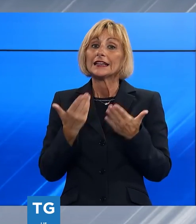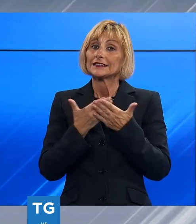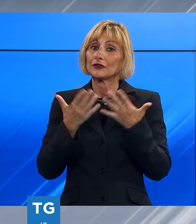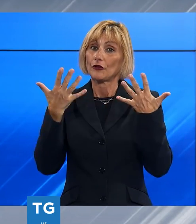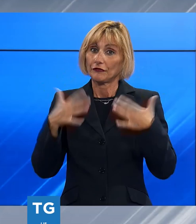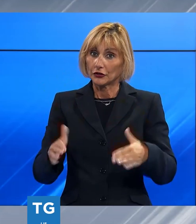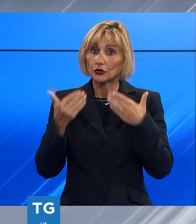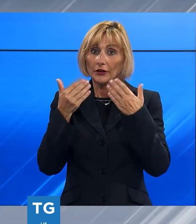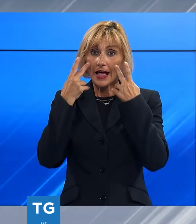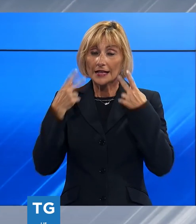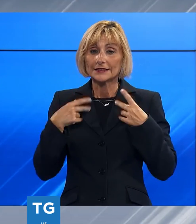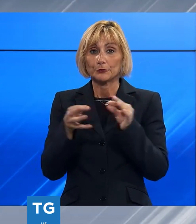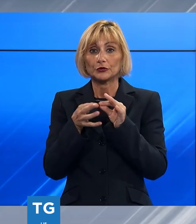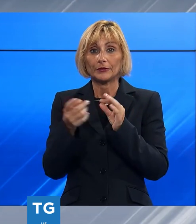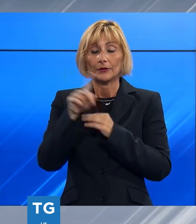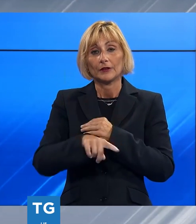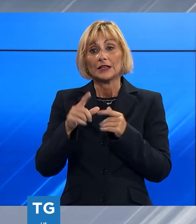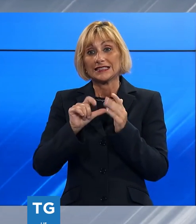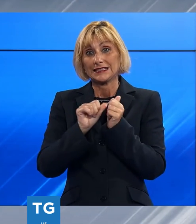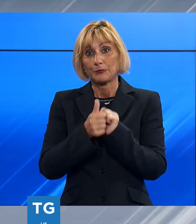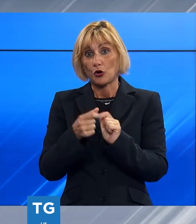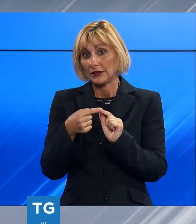TG Noi, tra poco la pagina sportiva.